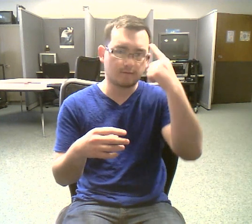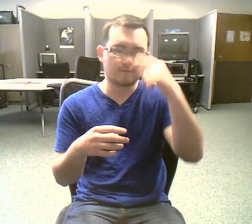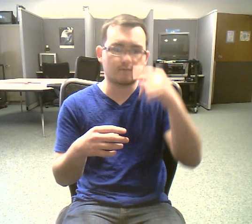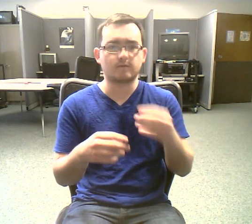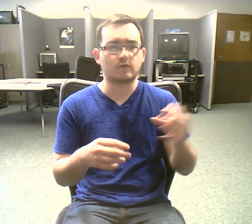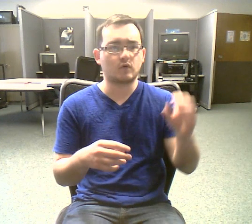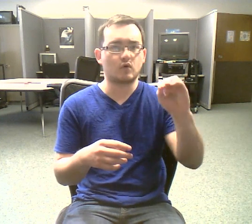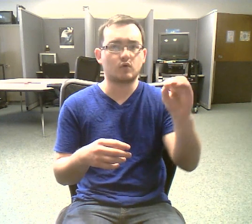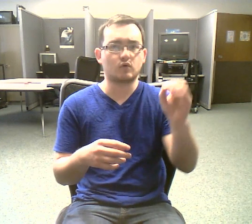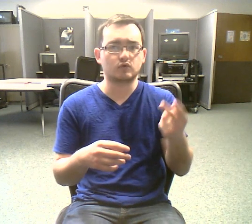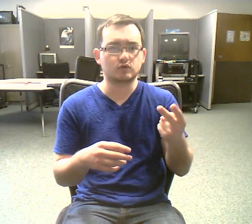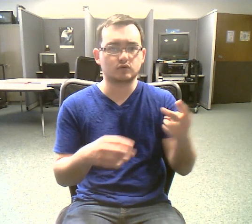specific to the heart.